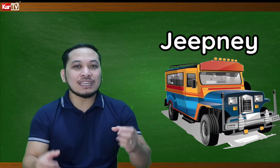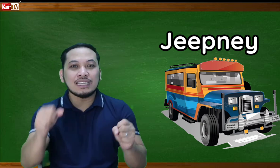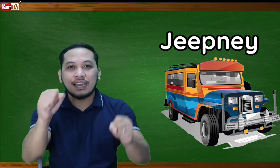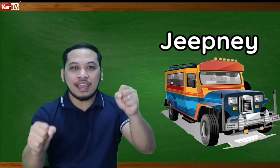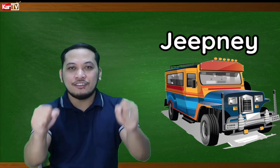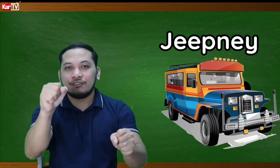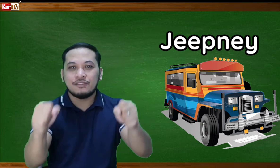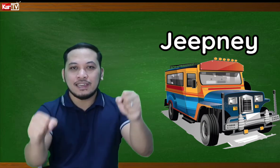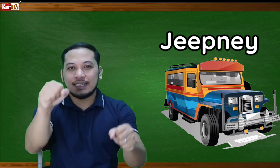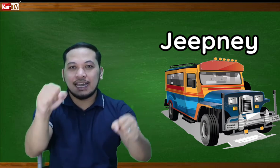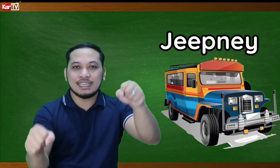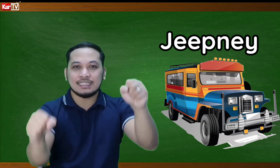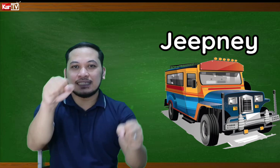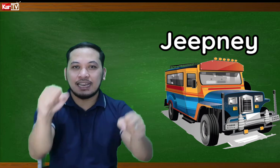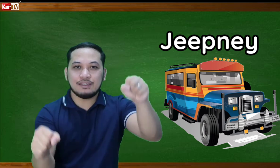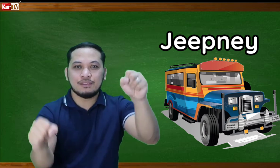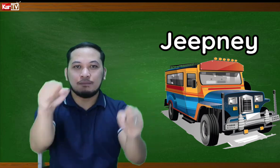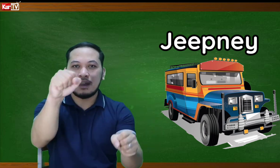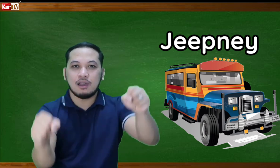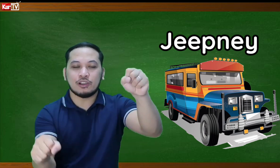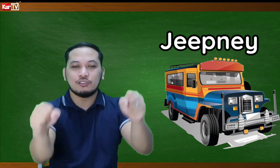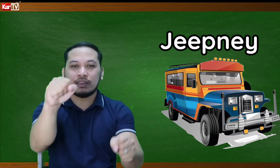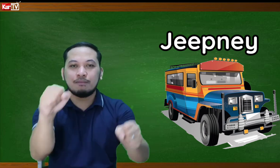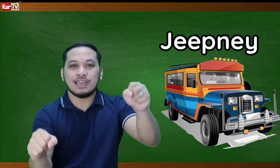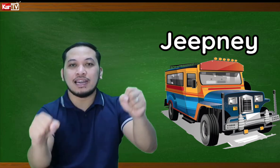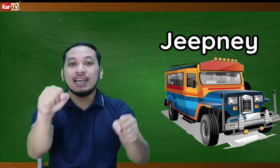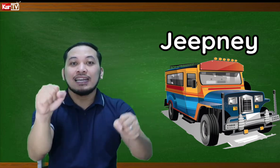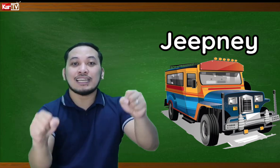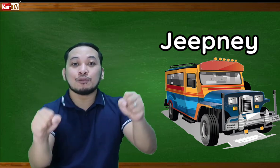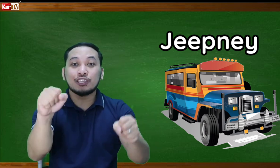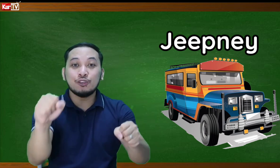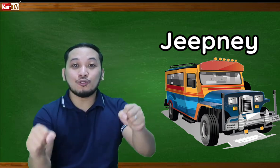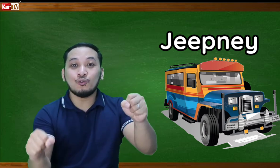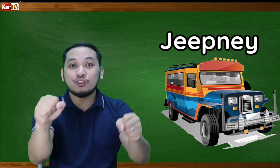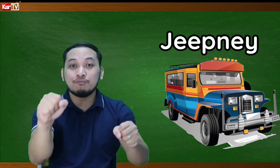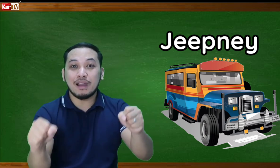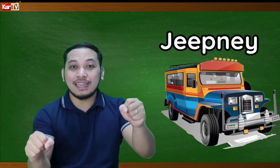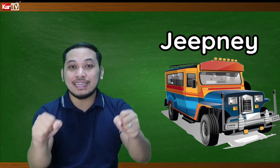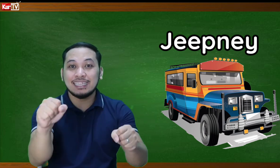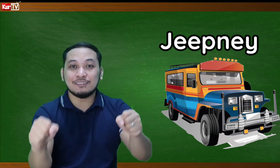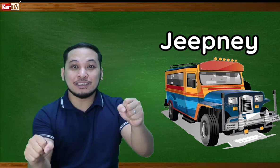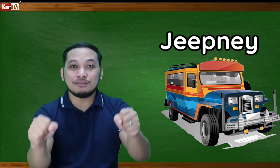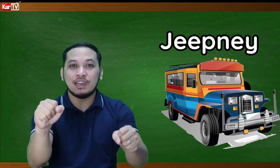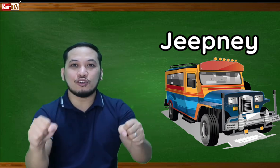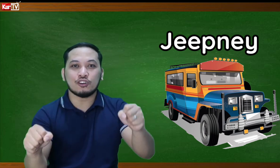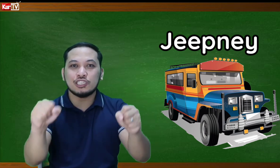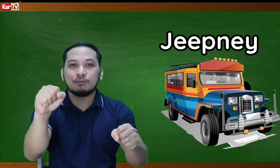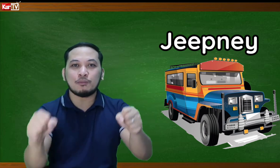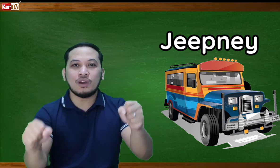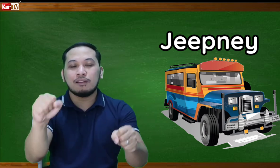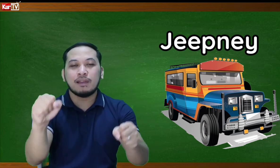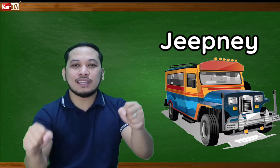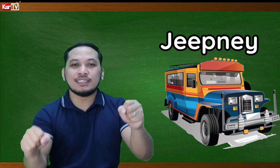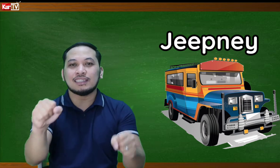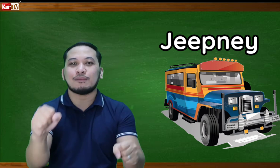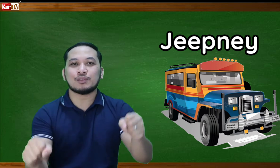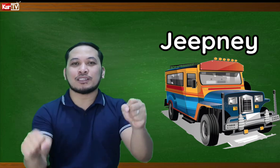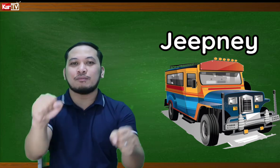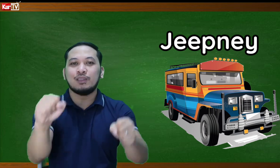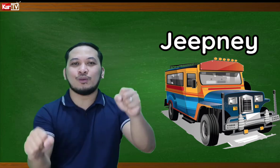nagdadrive. Ayan. Nagdadrive, diba? Hawak yung manibela. Tapos, kinukuha yung bayad. Diba, si Mano? sino pa po walang bayad dyan? Tapos, sasabihin yung